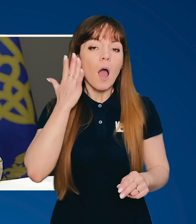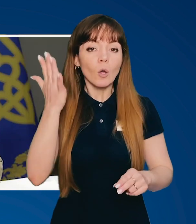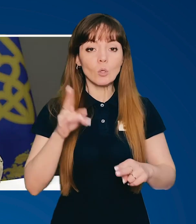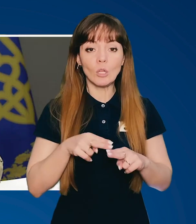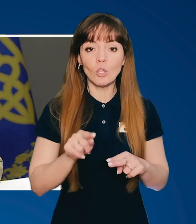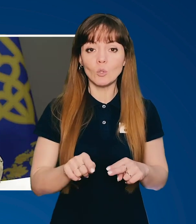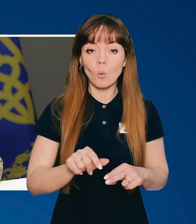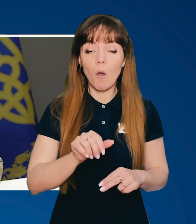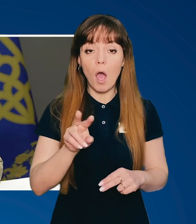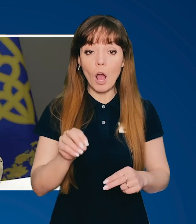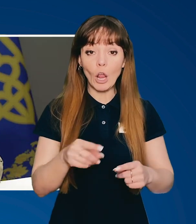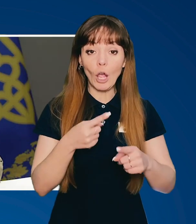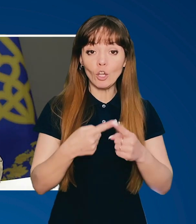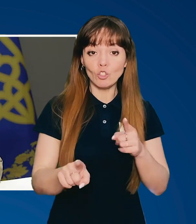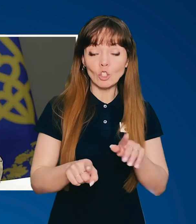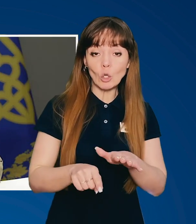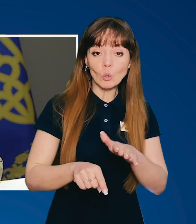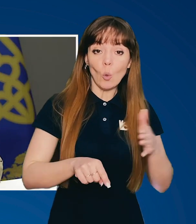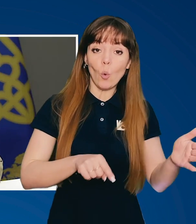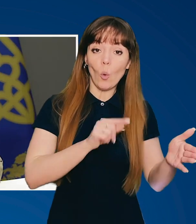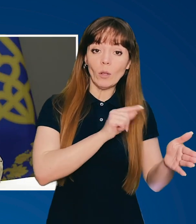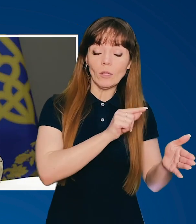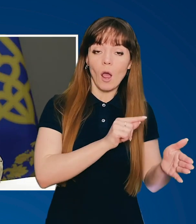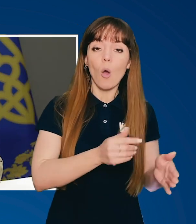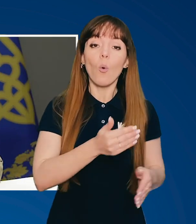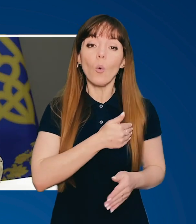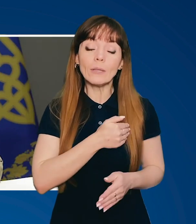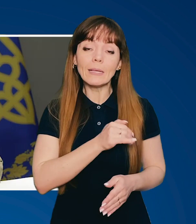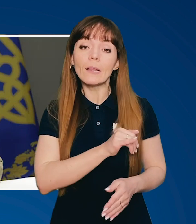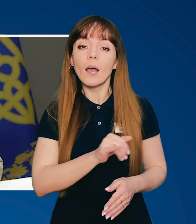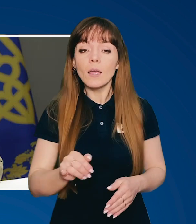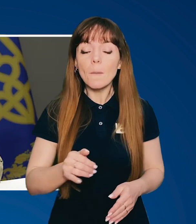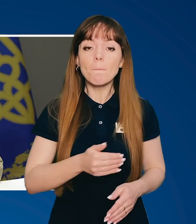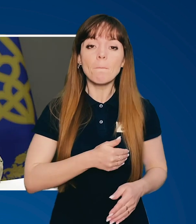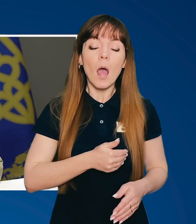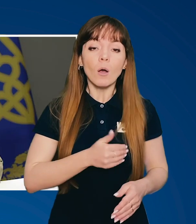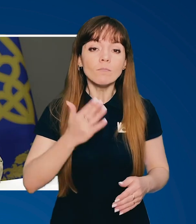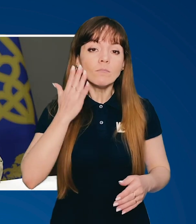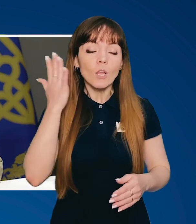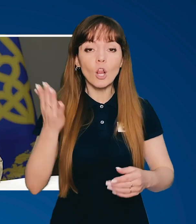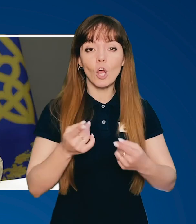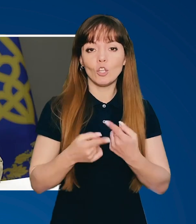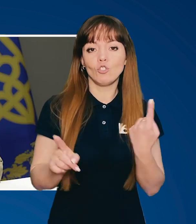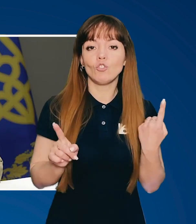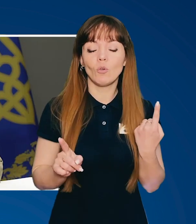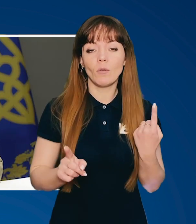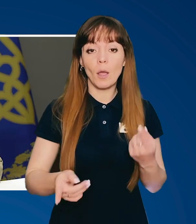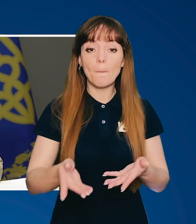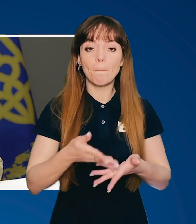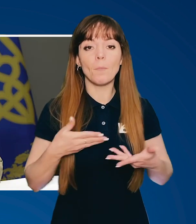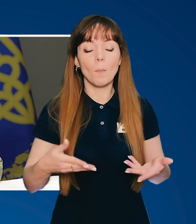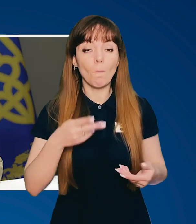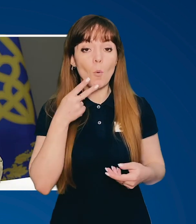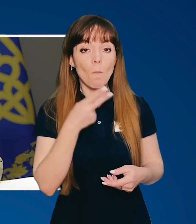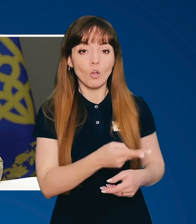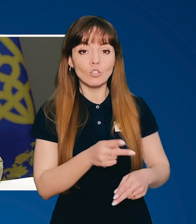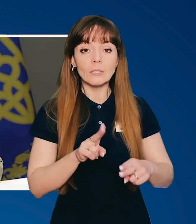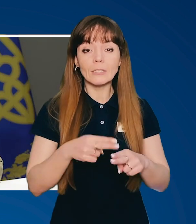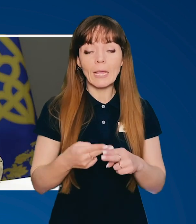цього. Але інша сторона хотіла і прагнула іншого. Ми побачили це